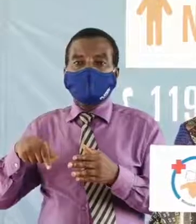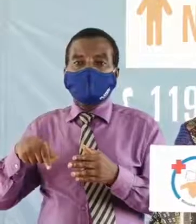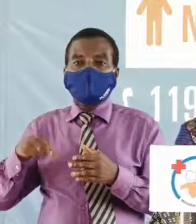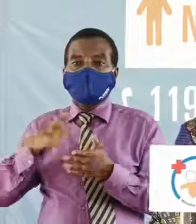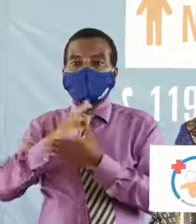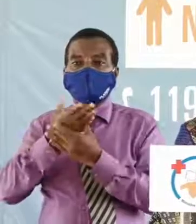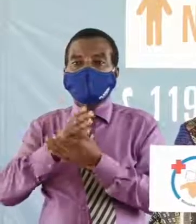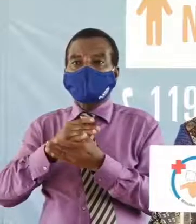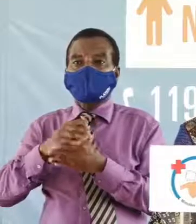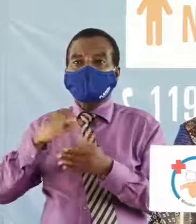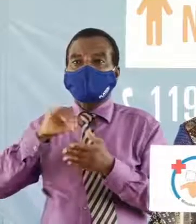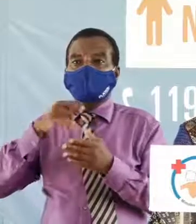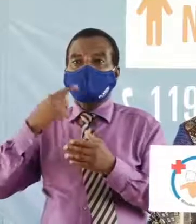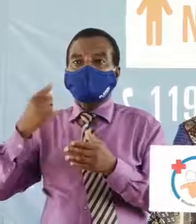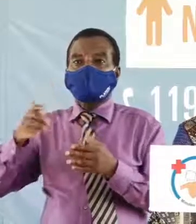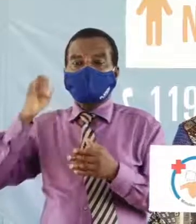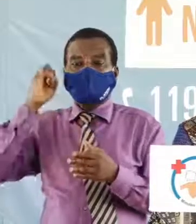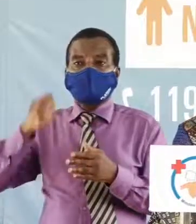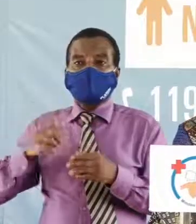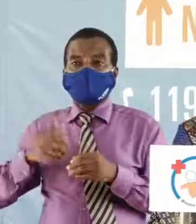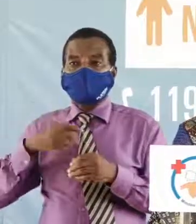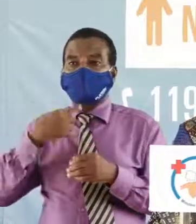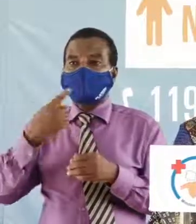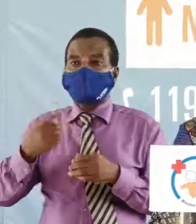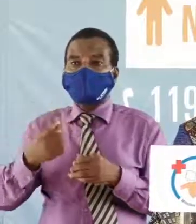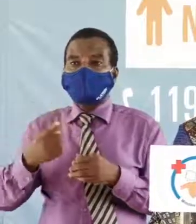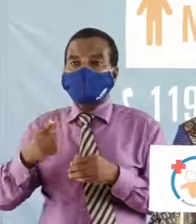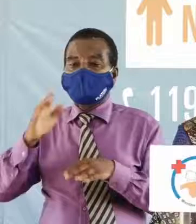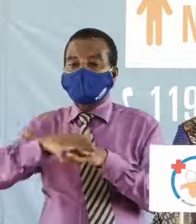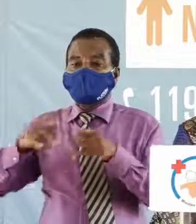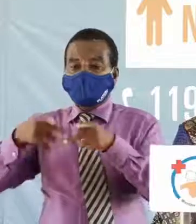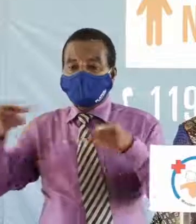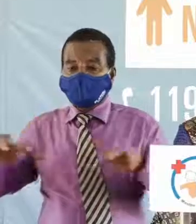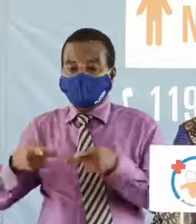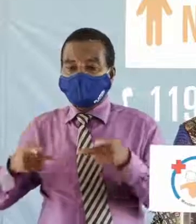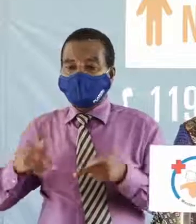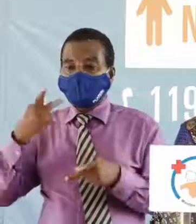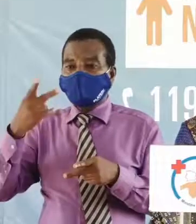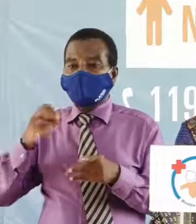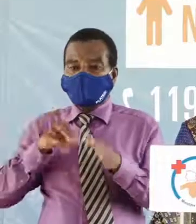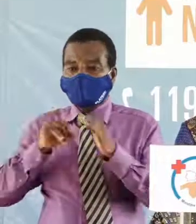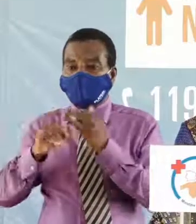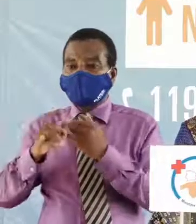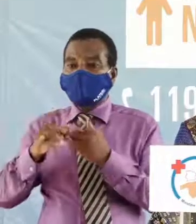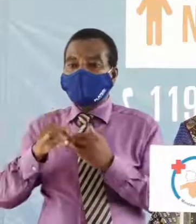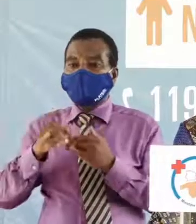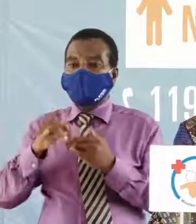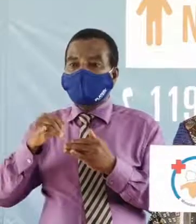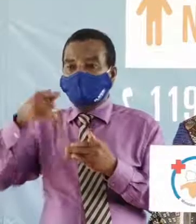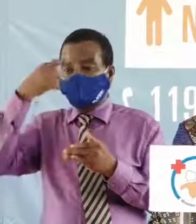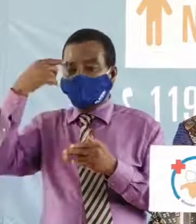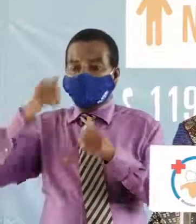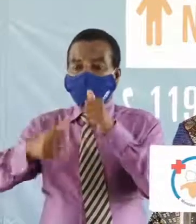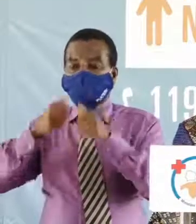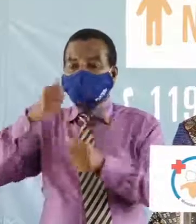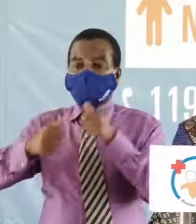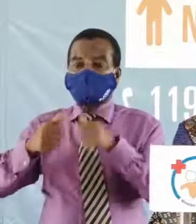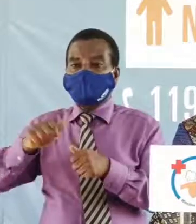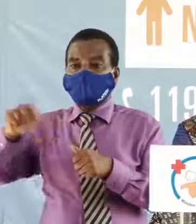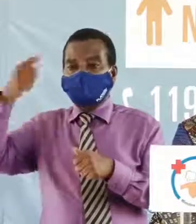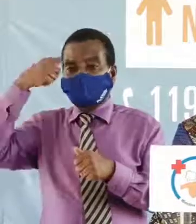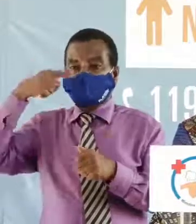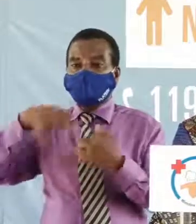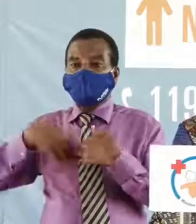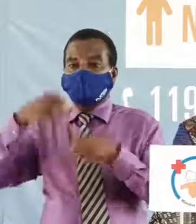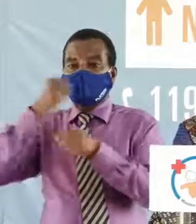entre ce qui a été préconisé et sur le terrain il y avait quand même un fossé justement pour lequel le gouvernement